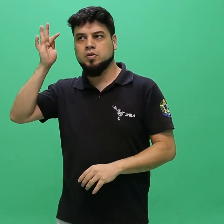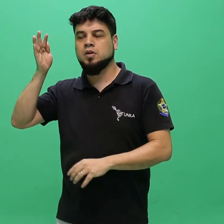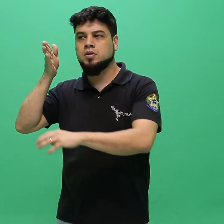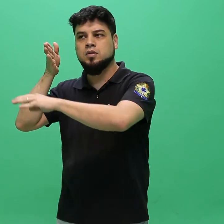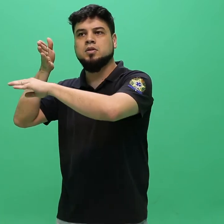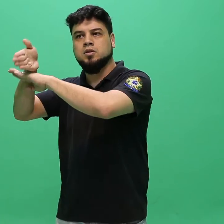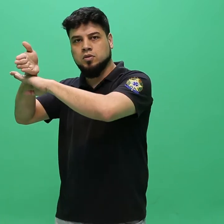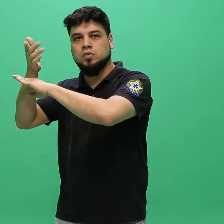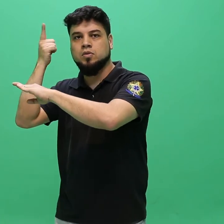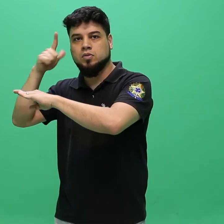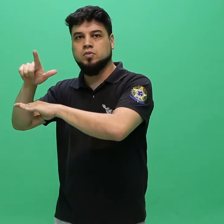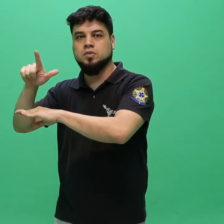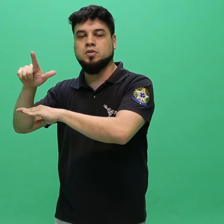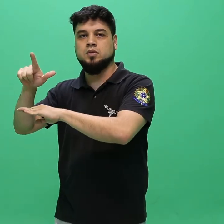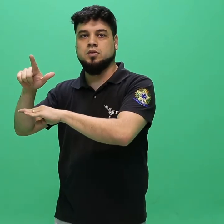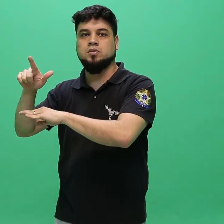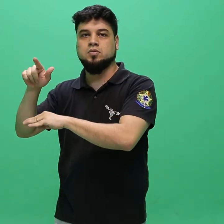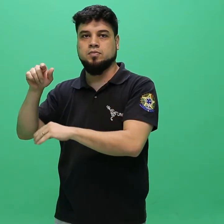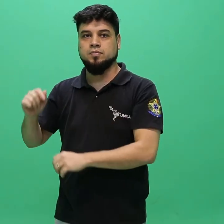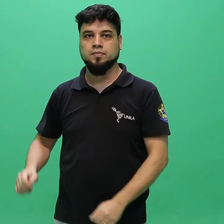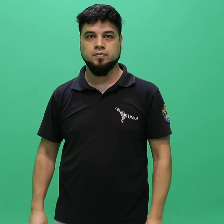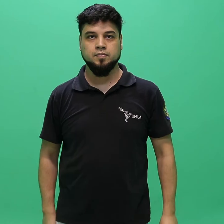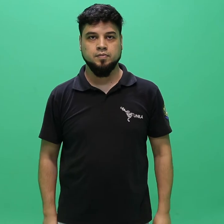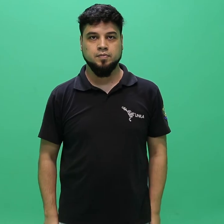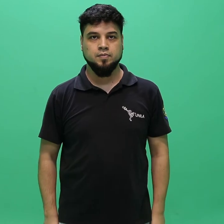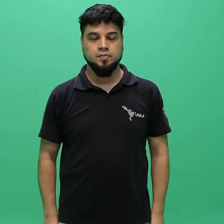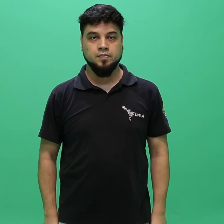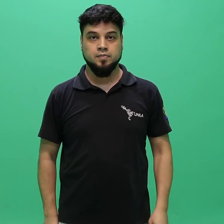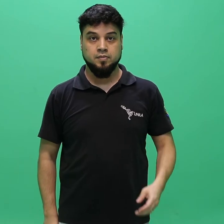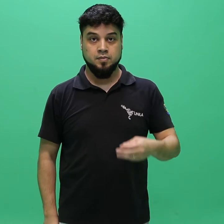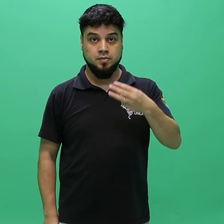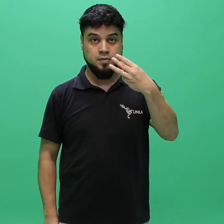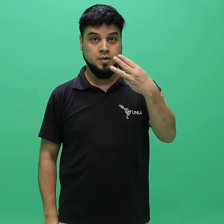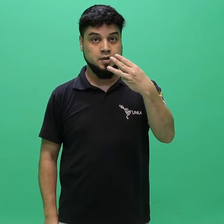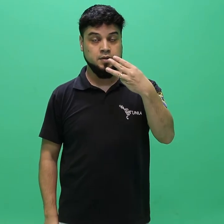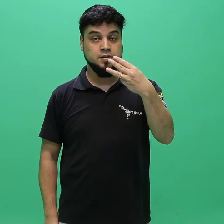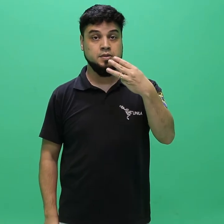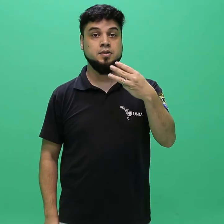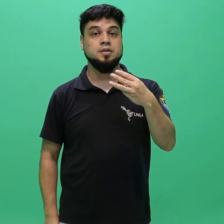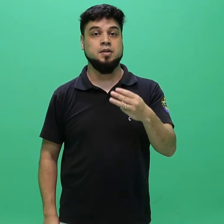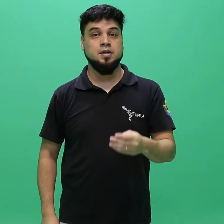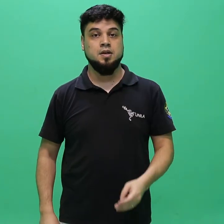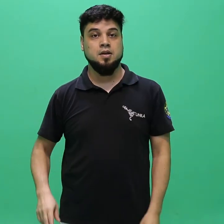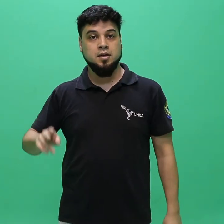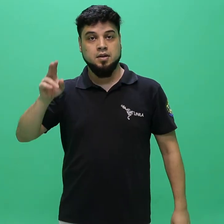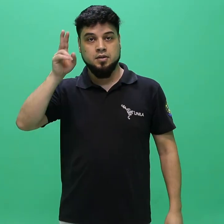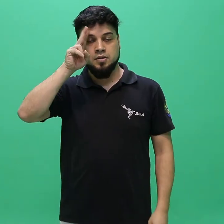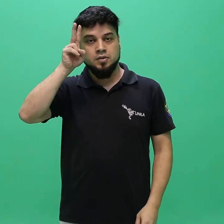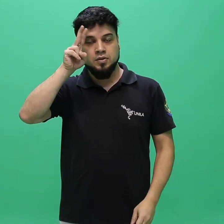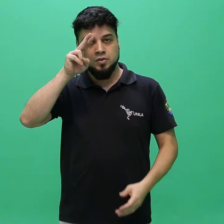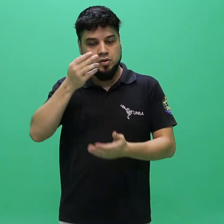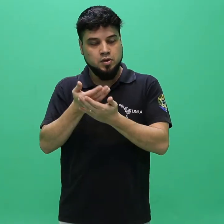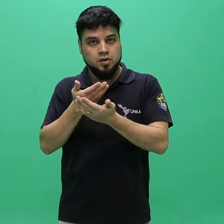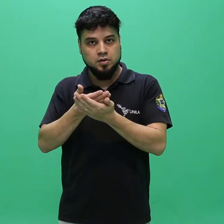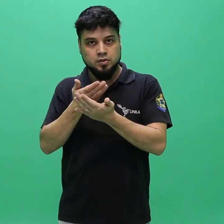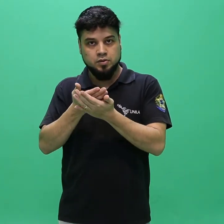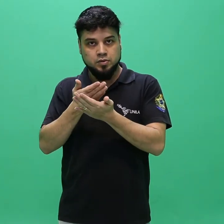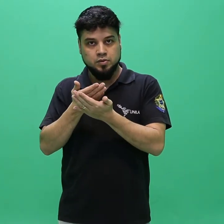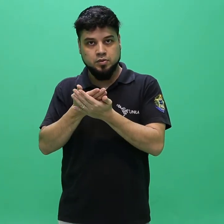Frente-verso se houver 5.4.1.